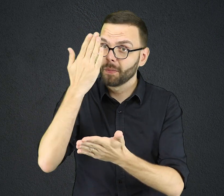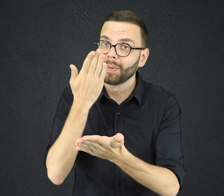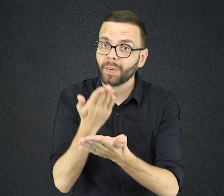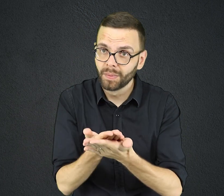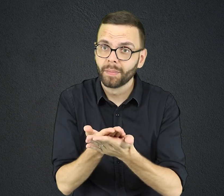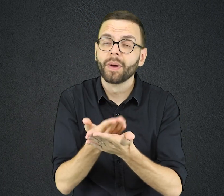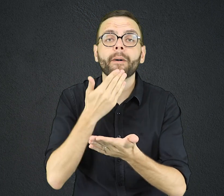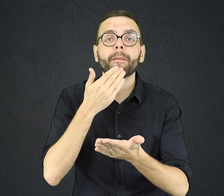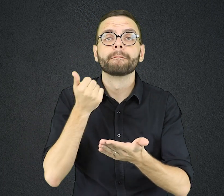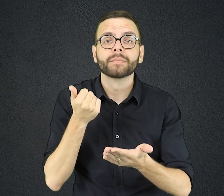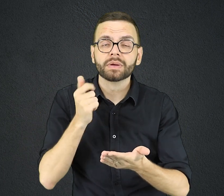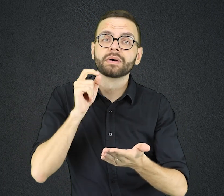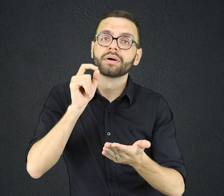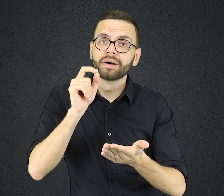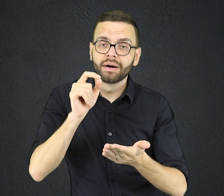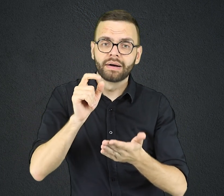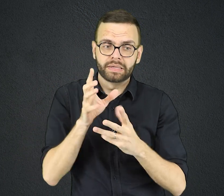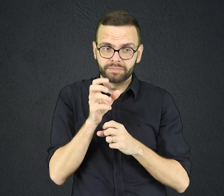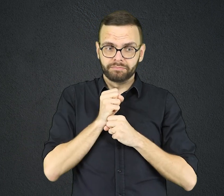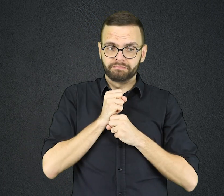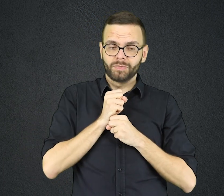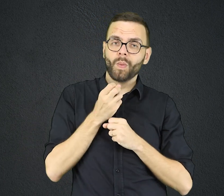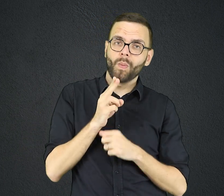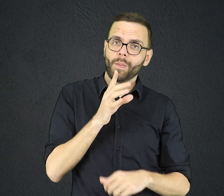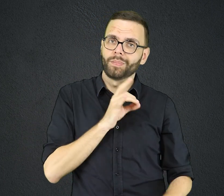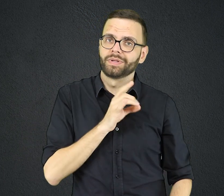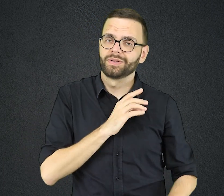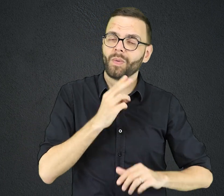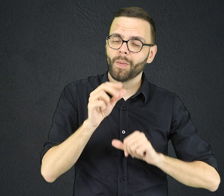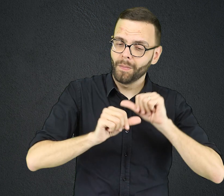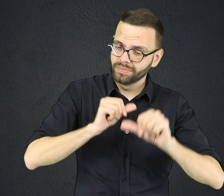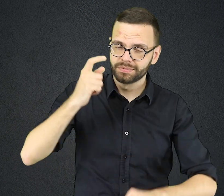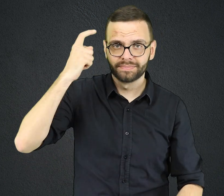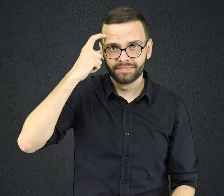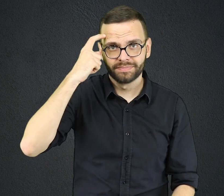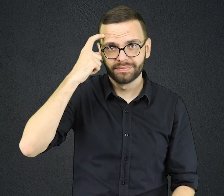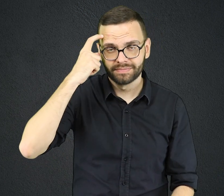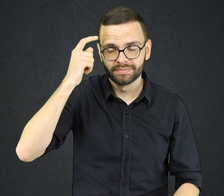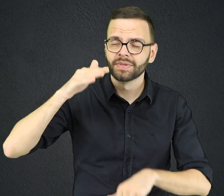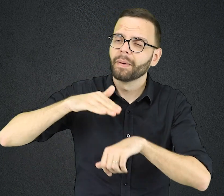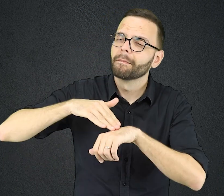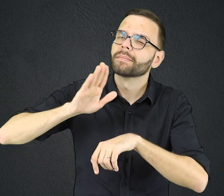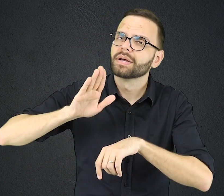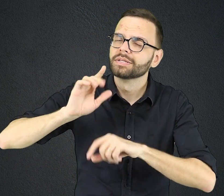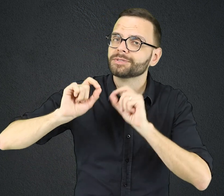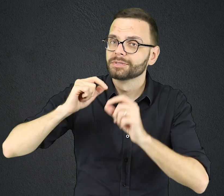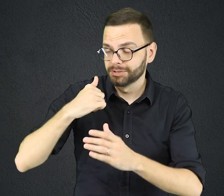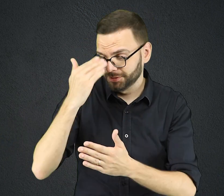confiar nele, sem reter nada, sem recuar e sem mudar de ideia. Mais do que confiar em nossos